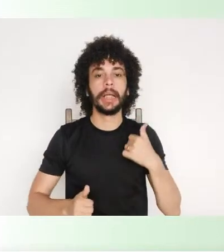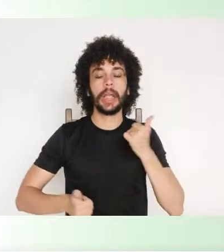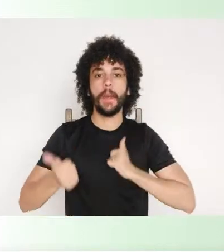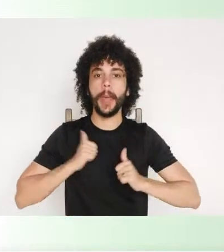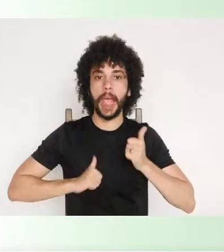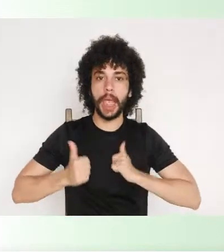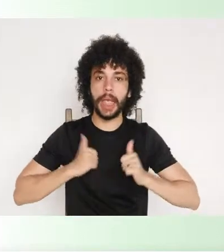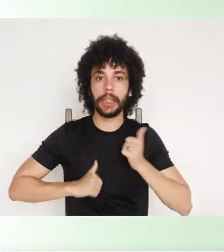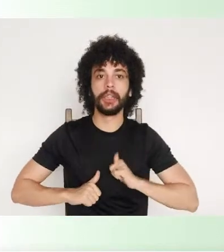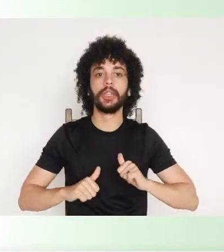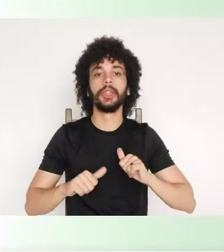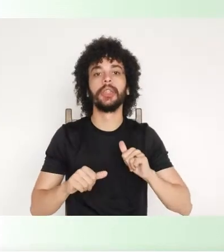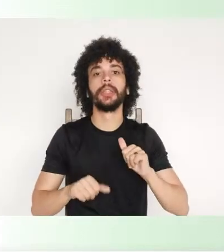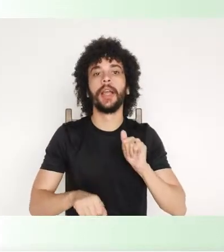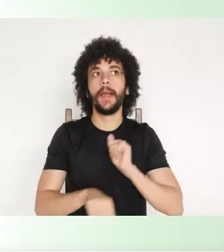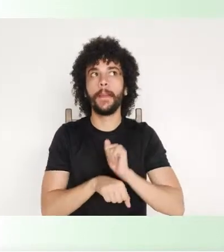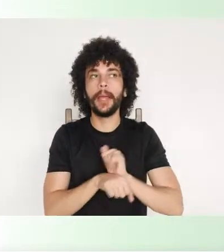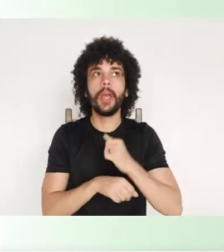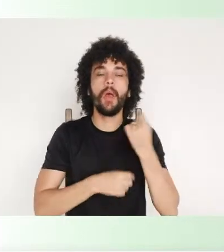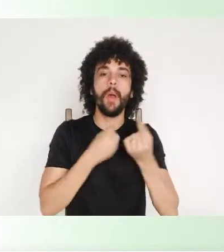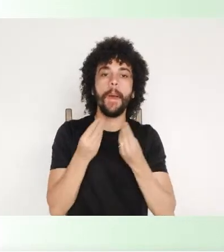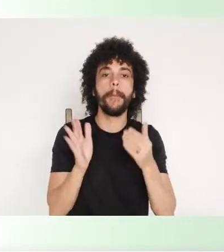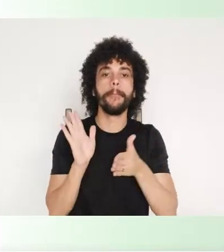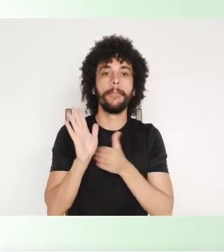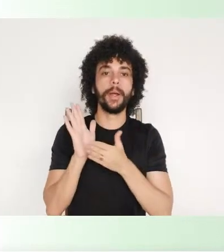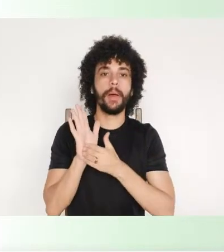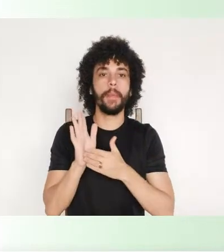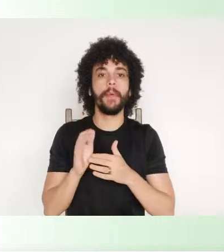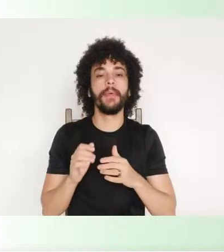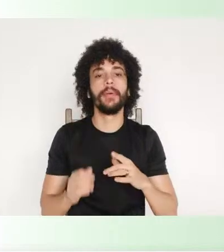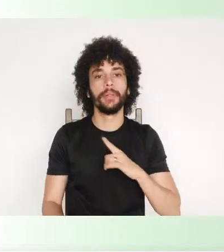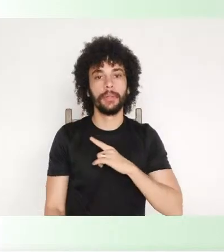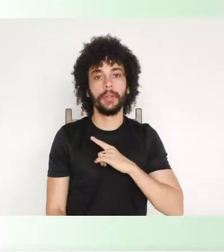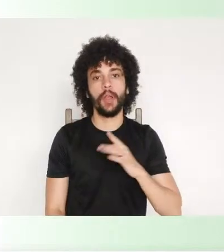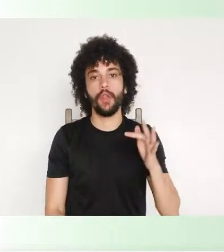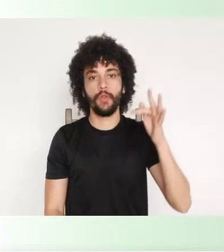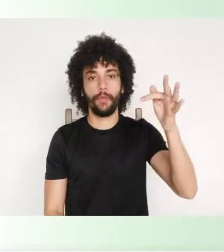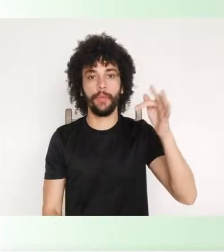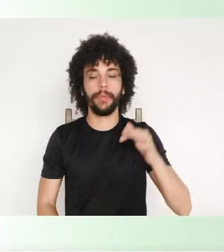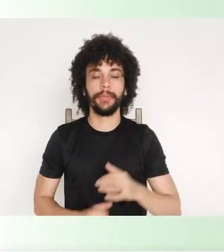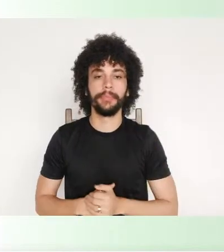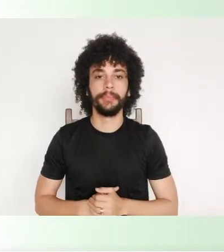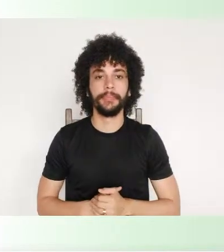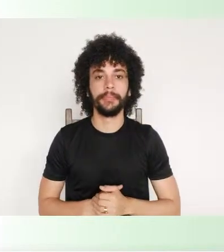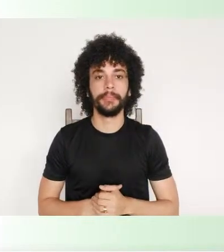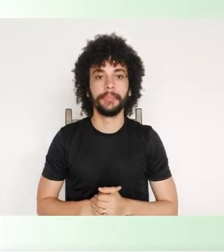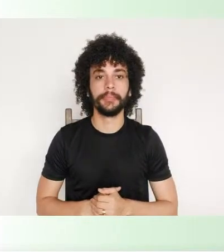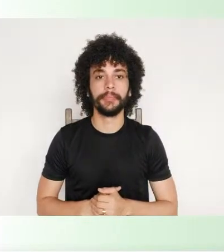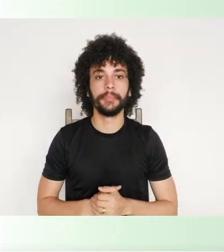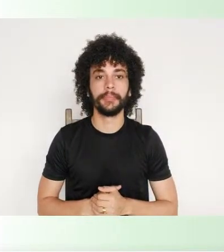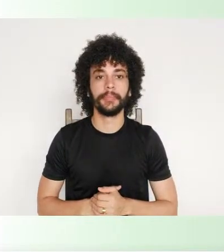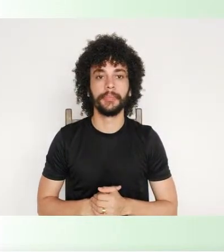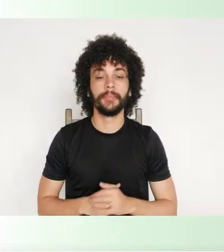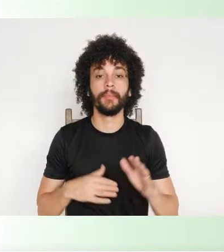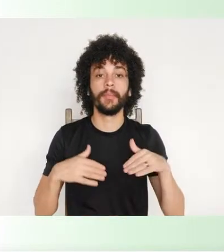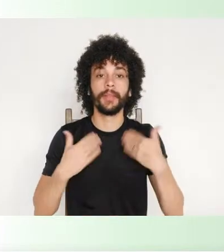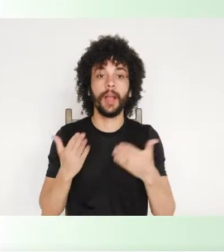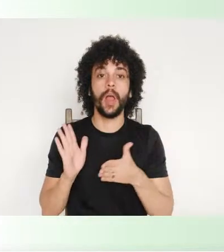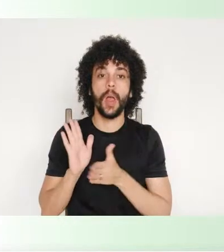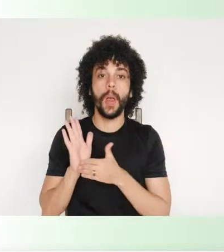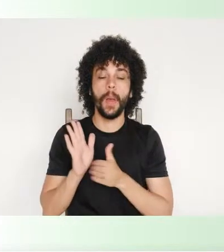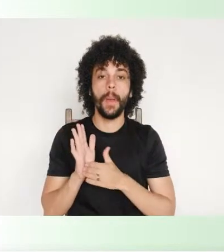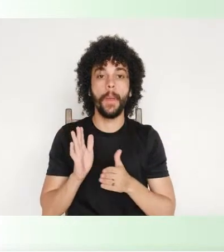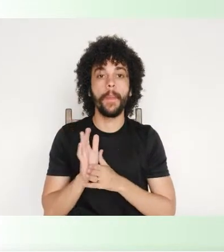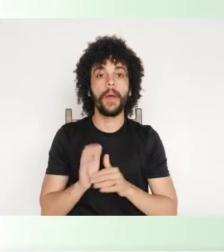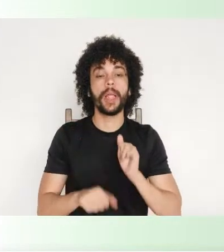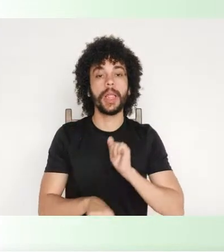futuro, propor uma expectativa de futuro. Essa proposta de expectativa de